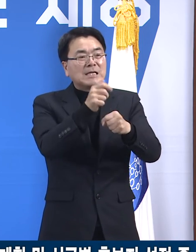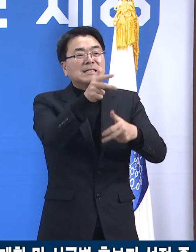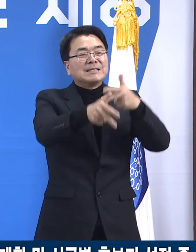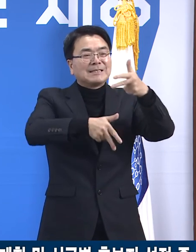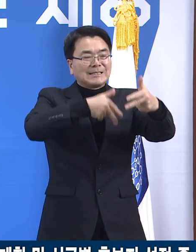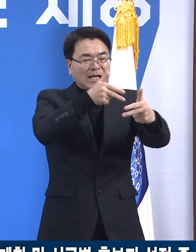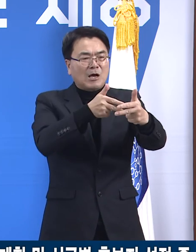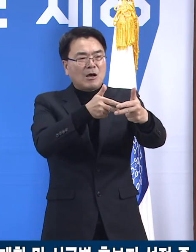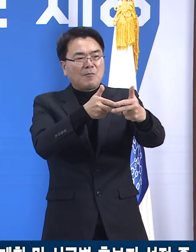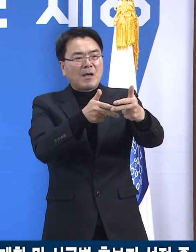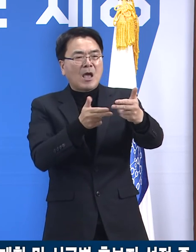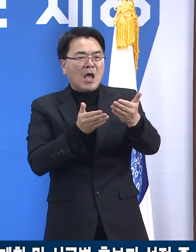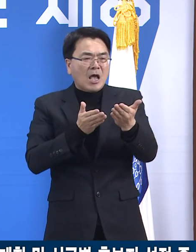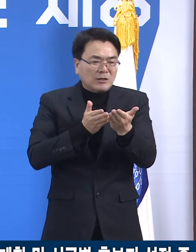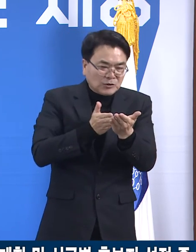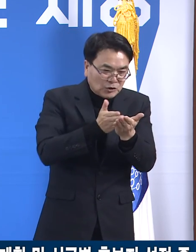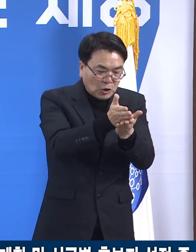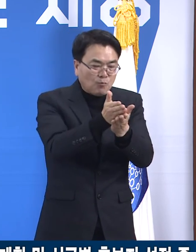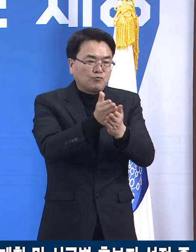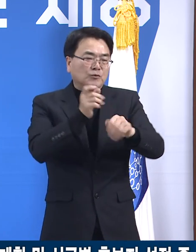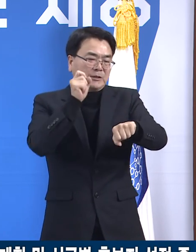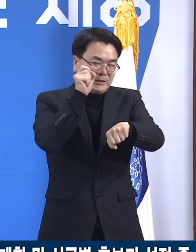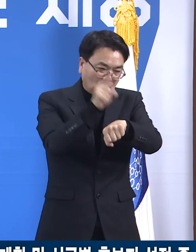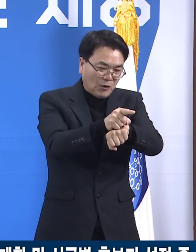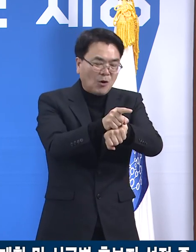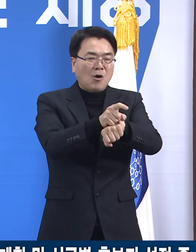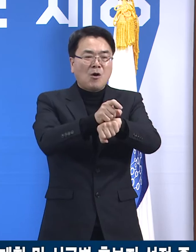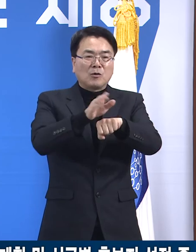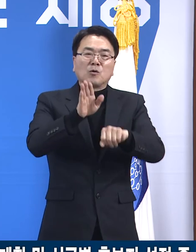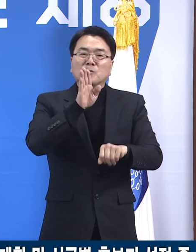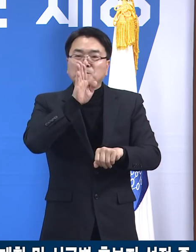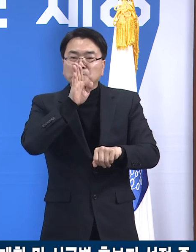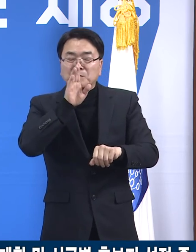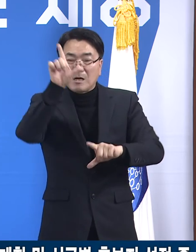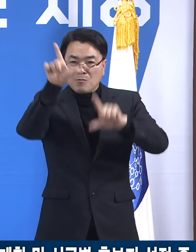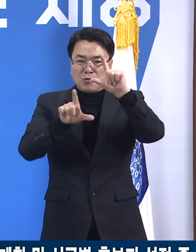전문성과 현장성을 더하고자 하기 위함입니다.